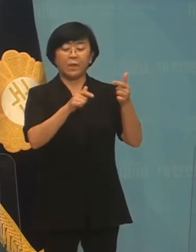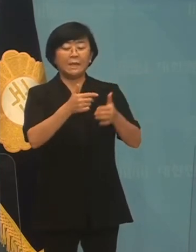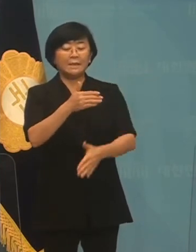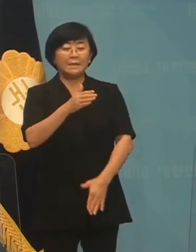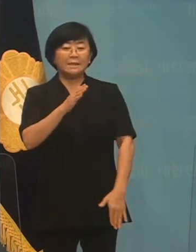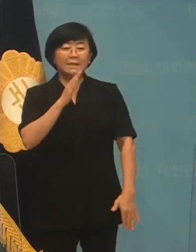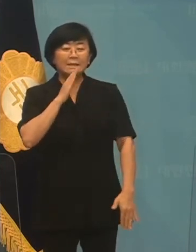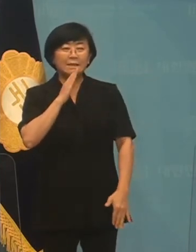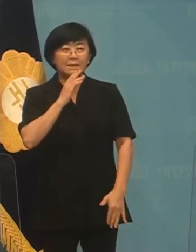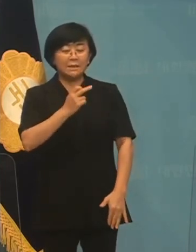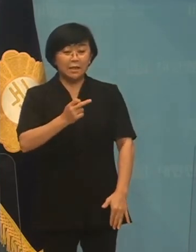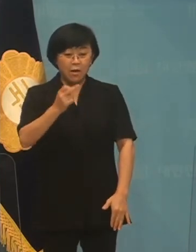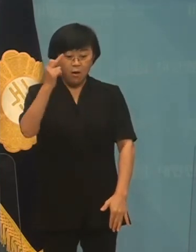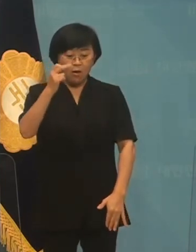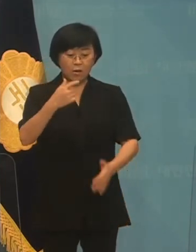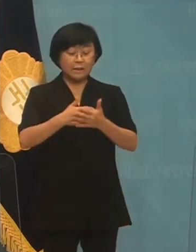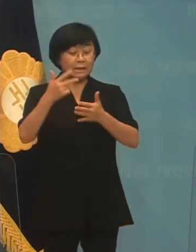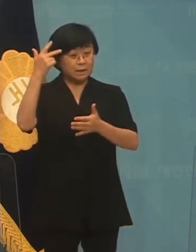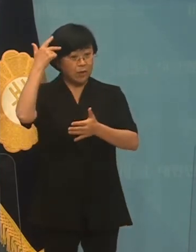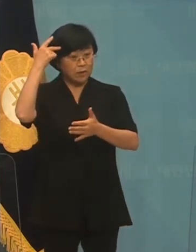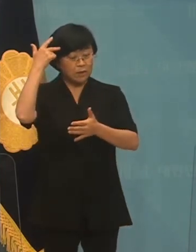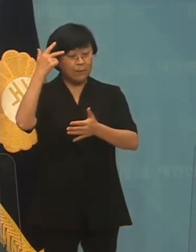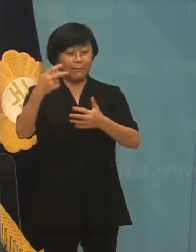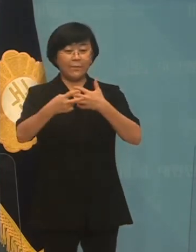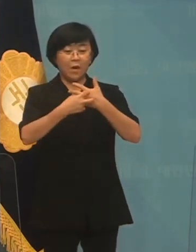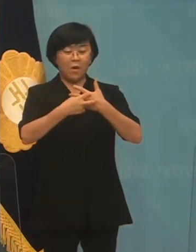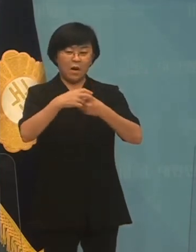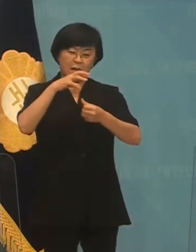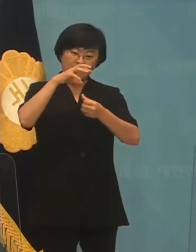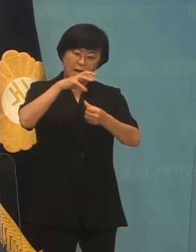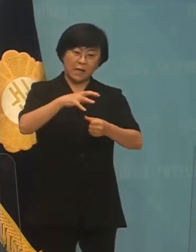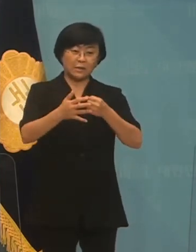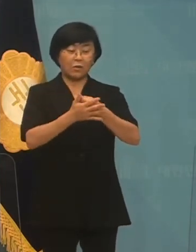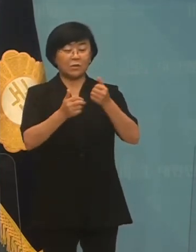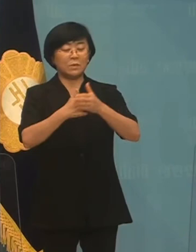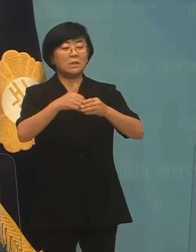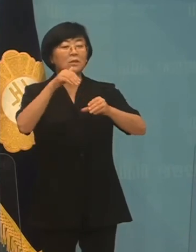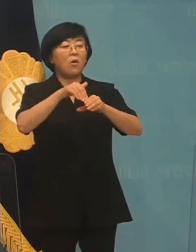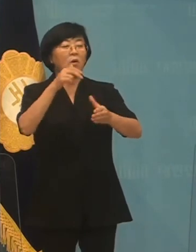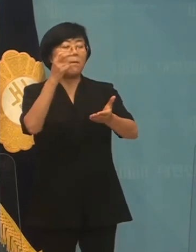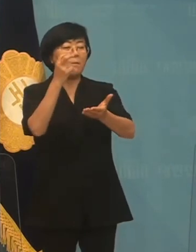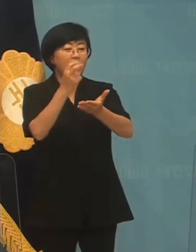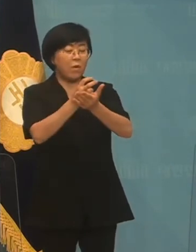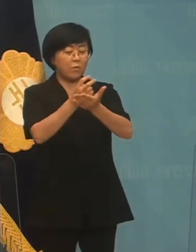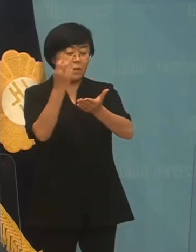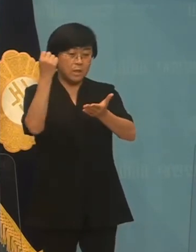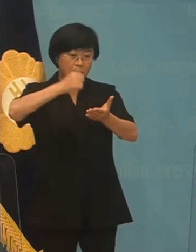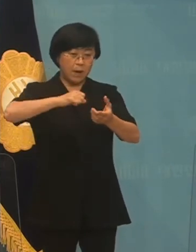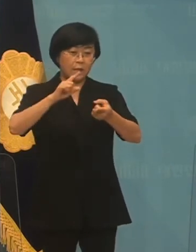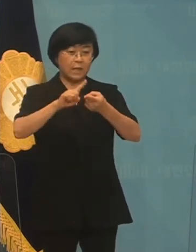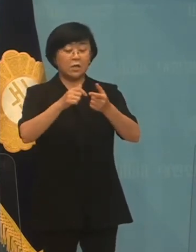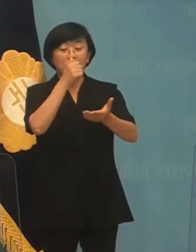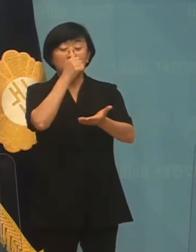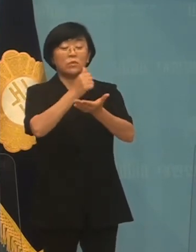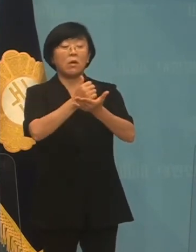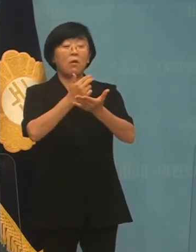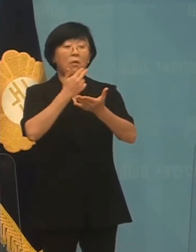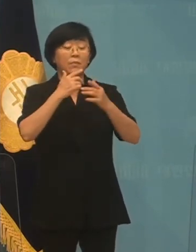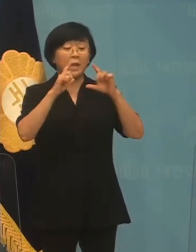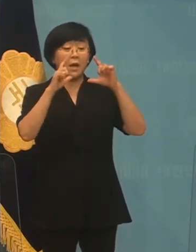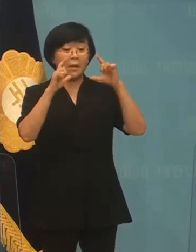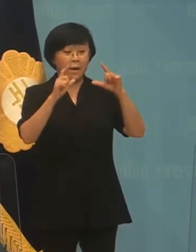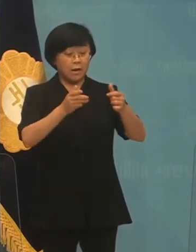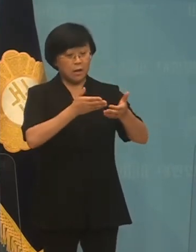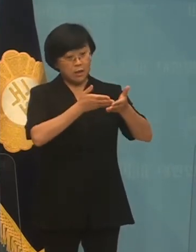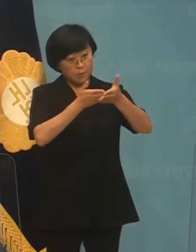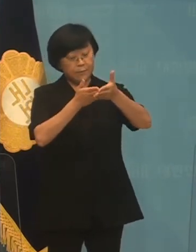정신병원 강제 위반 논란 등 선거법 위반 상권의 대법법은 결해서 무진 취지의 의견을